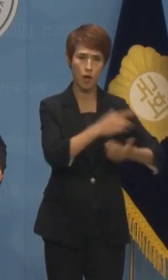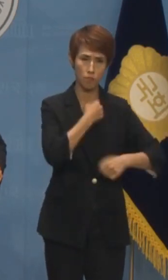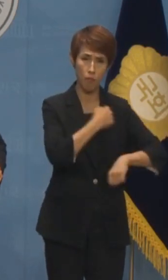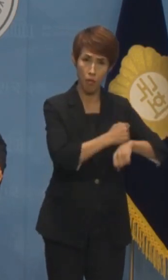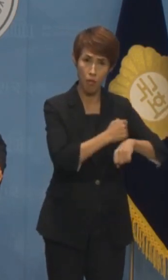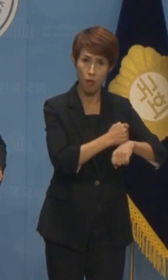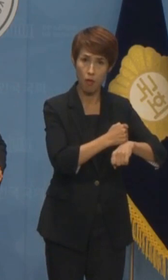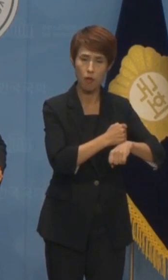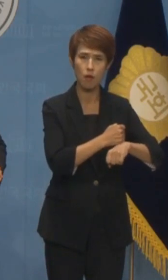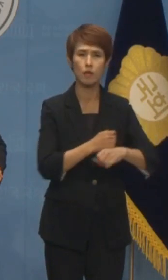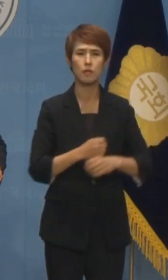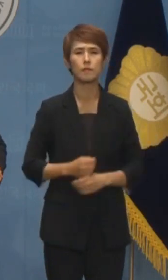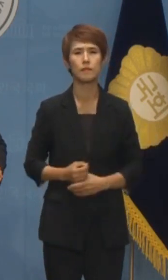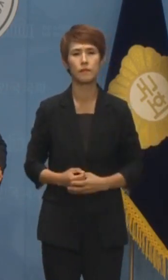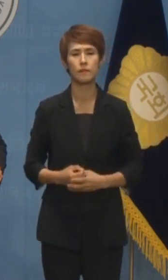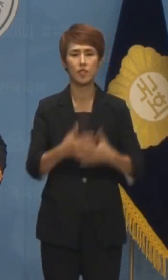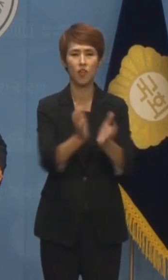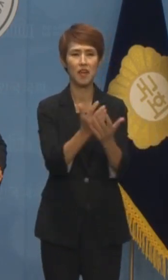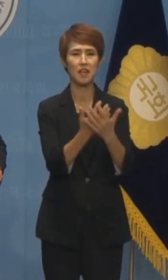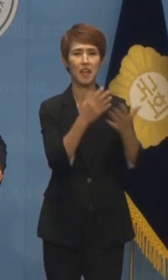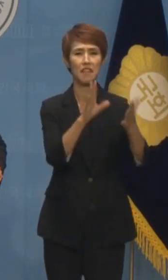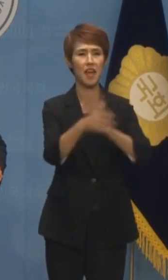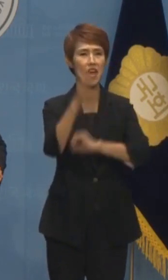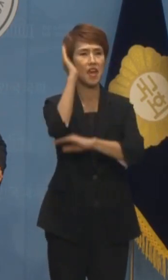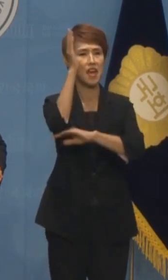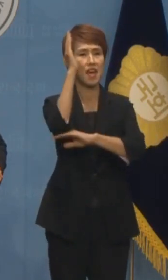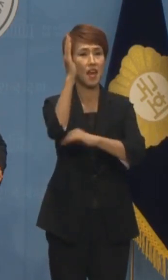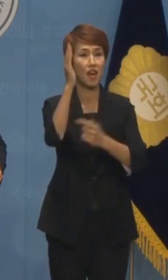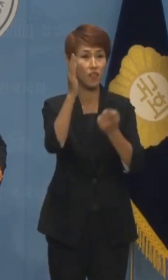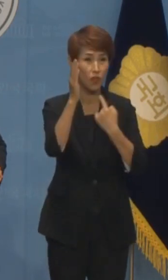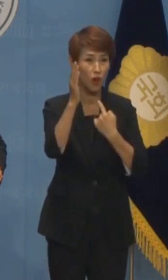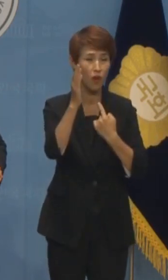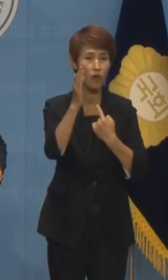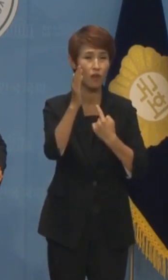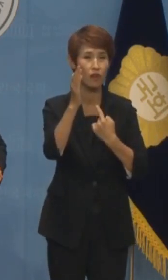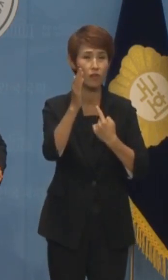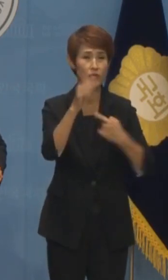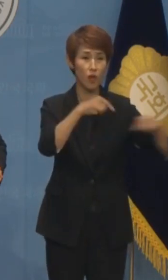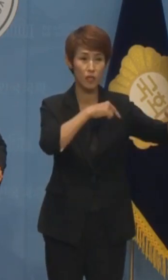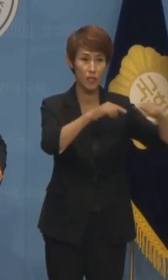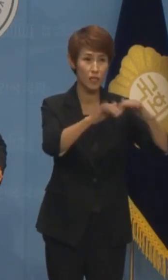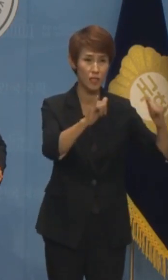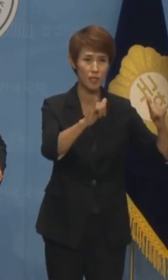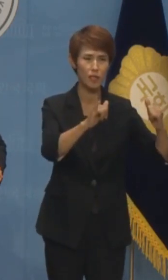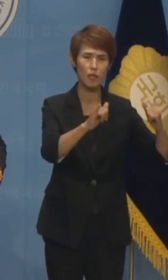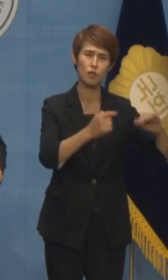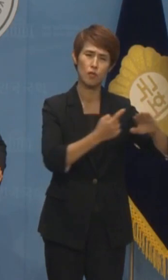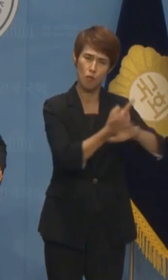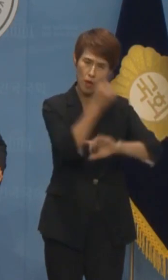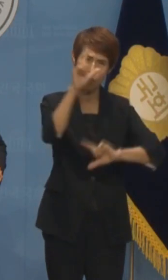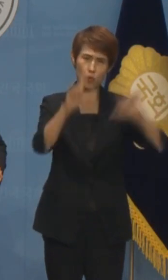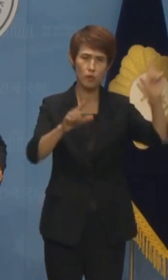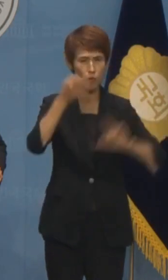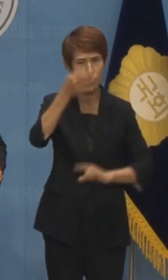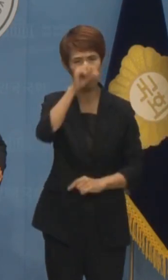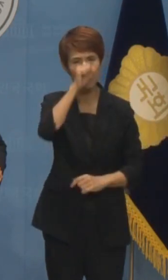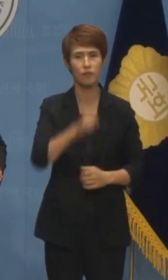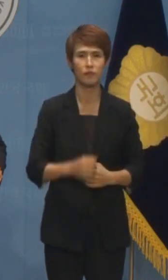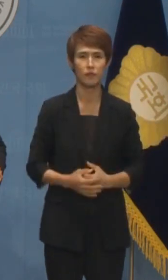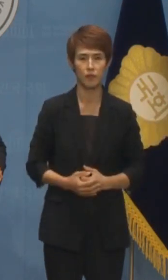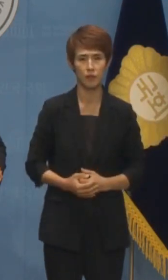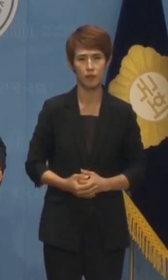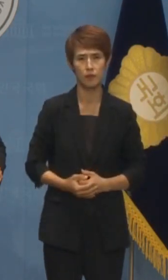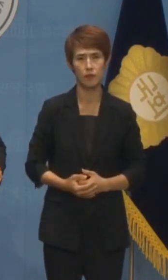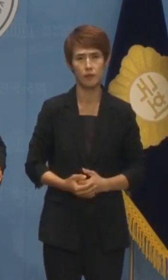전당대회용 공수표를 날리던 기존 정치인들과는 다른 모습을 보여야만 합니다.